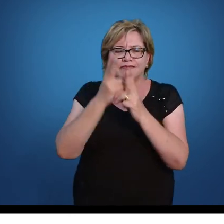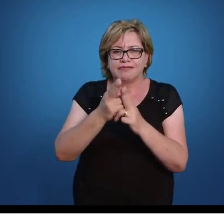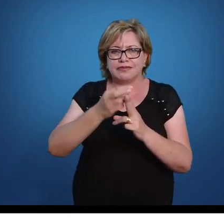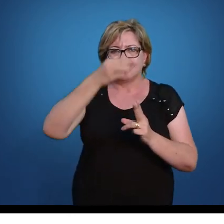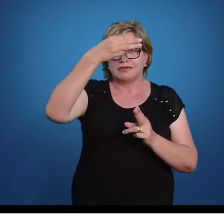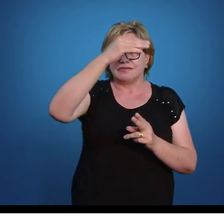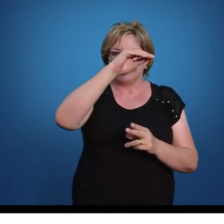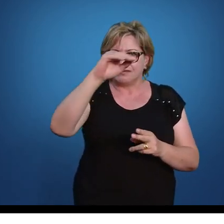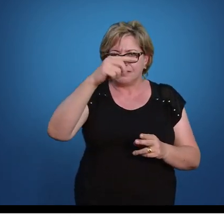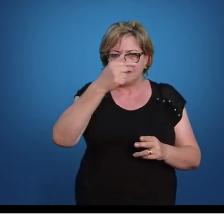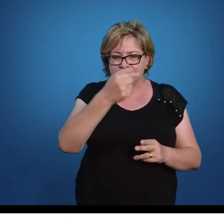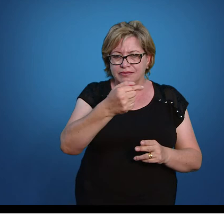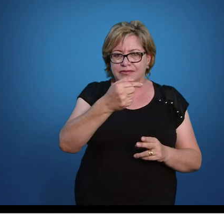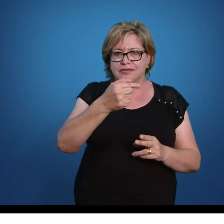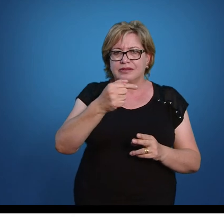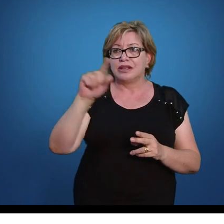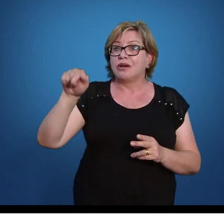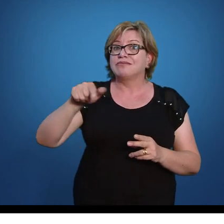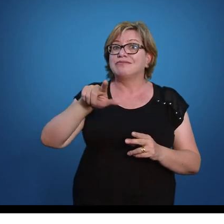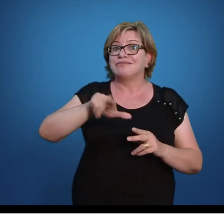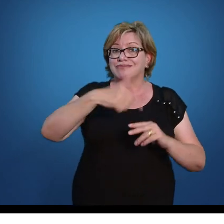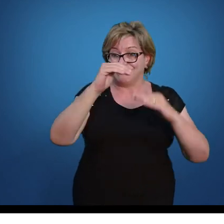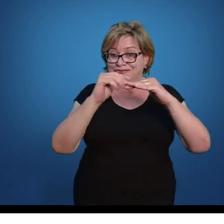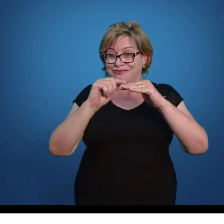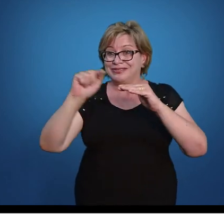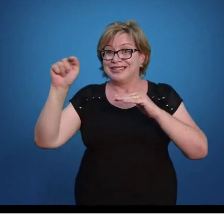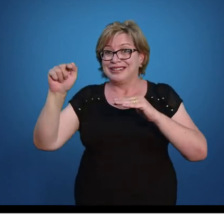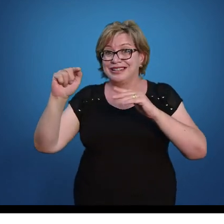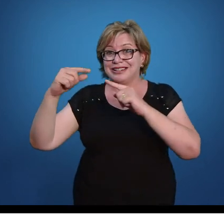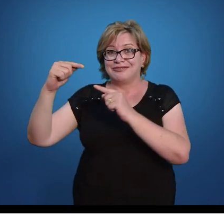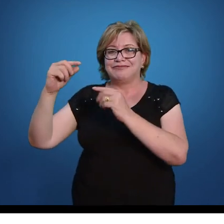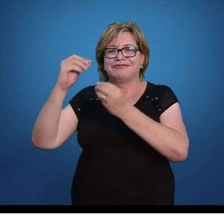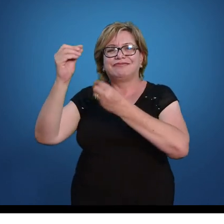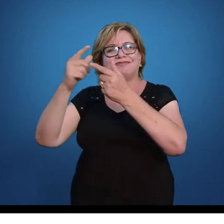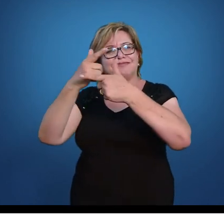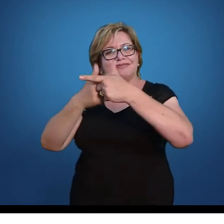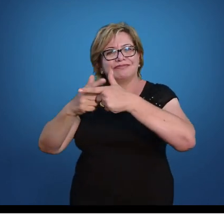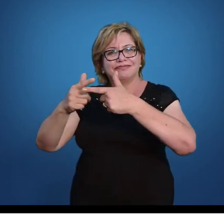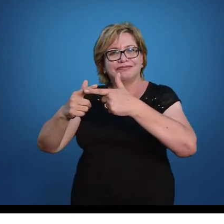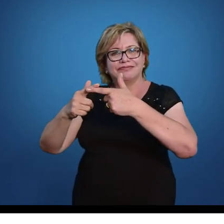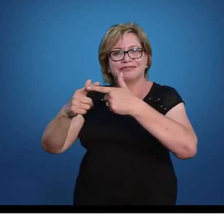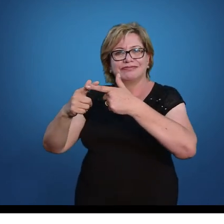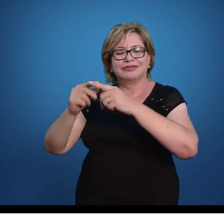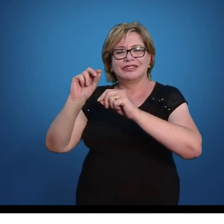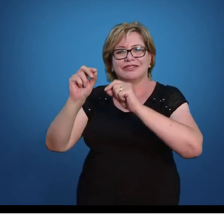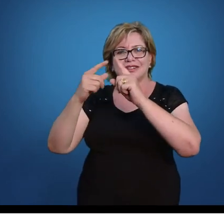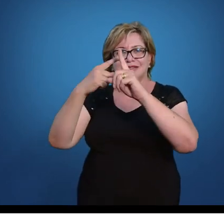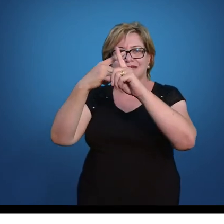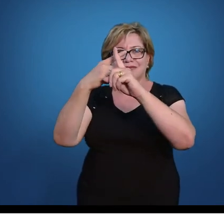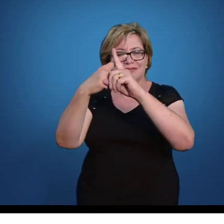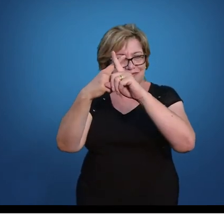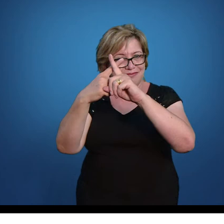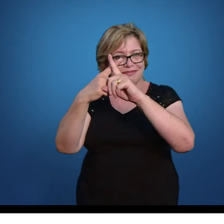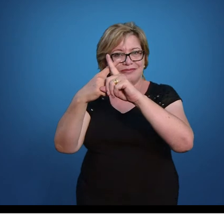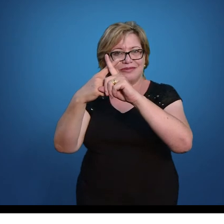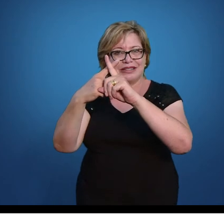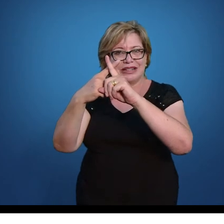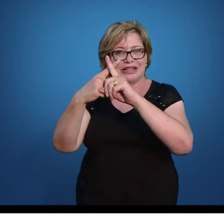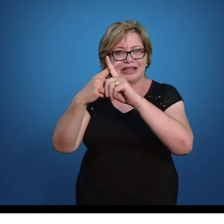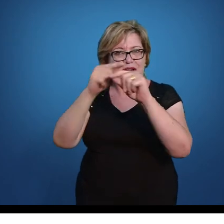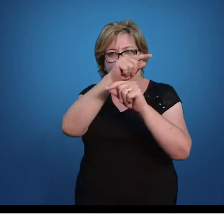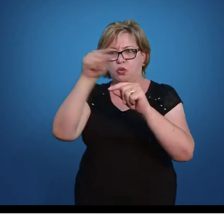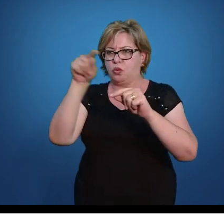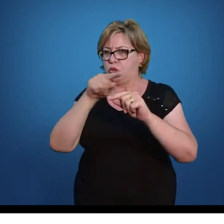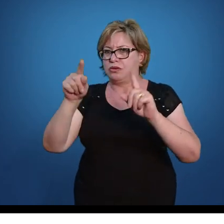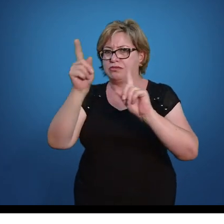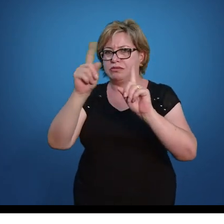3 sétimos, e agora eu vou utilizar para divisão a multiplicação. Só que eu não posso simplesmente multiplicar uma pela